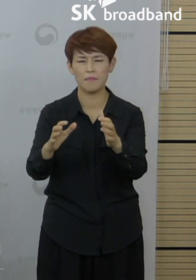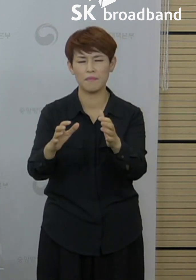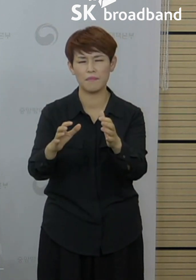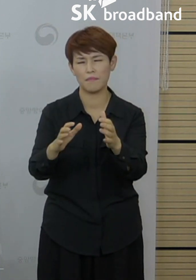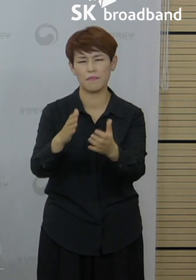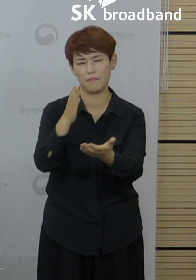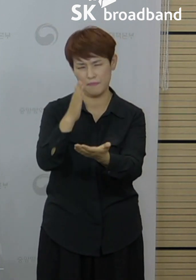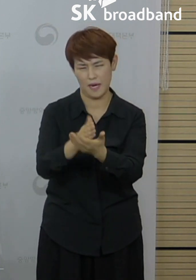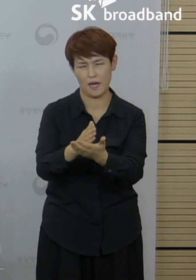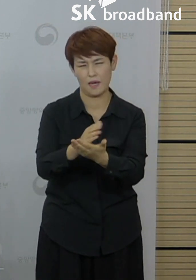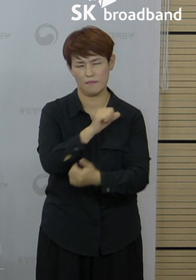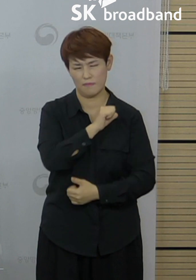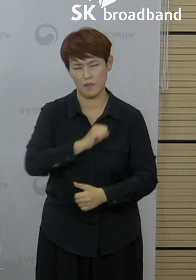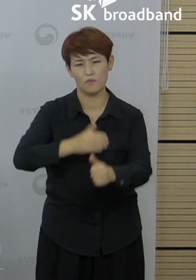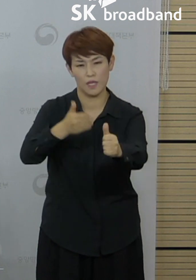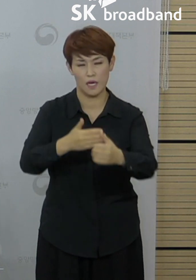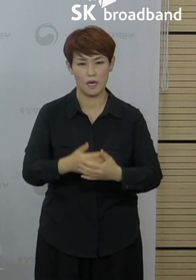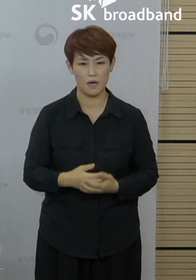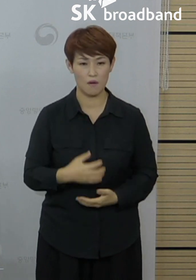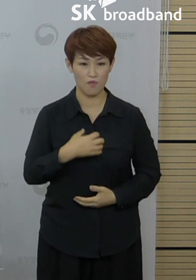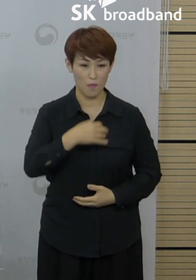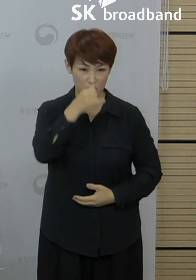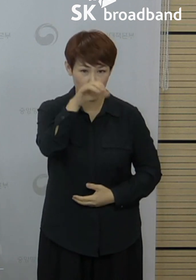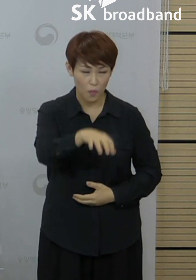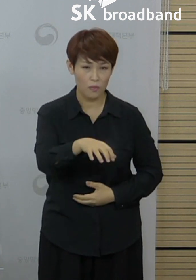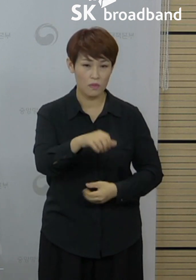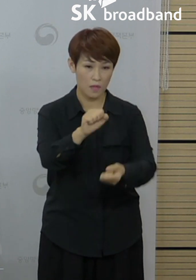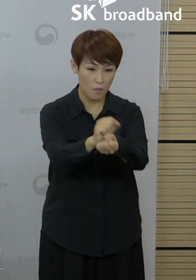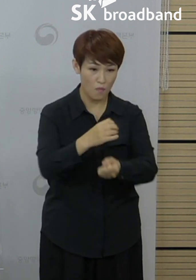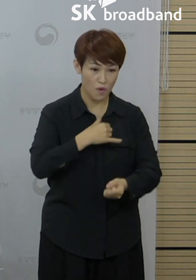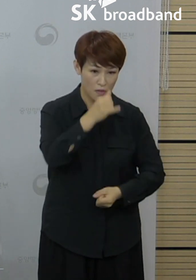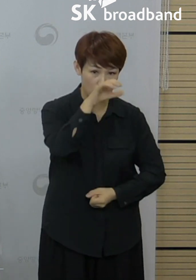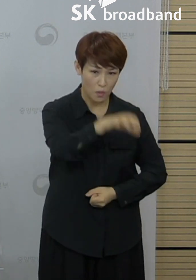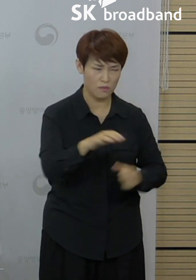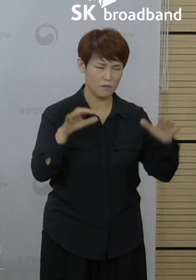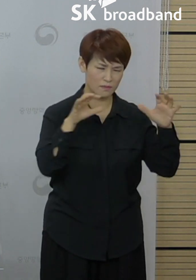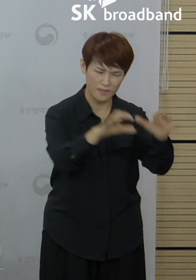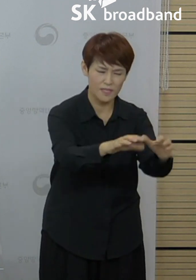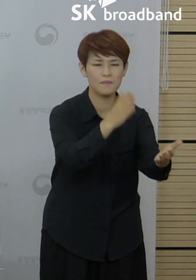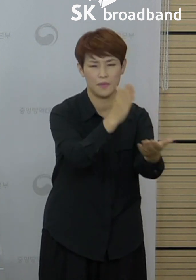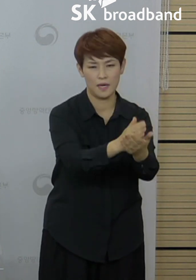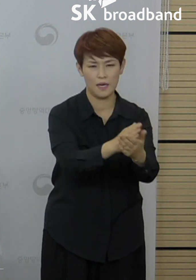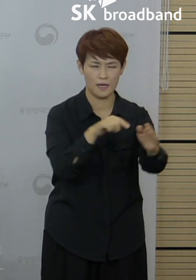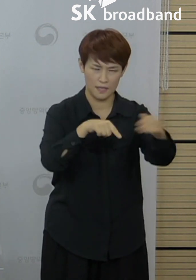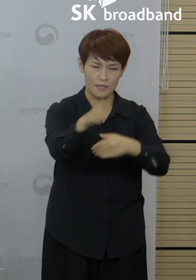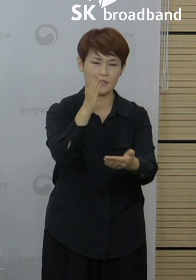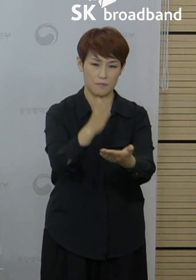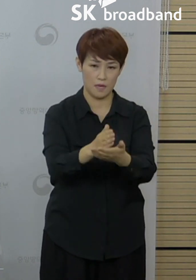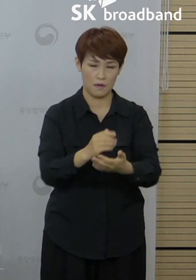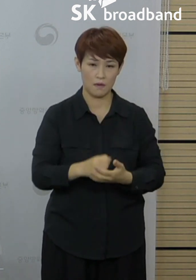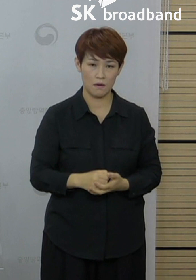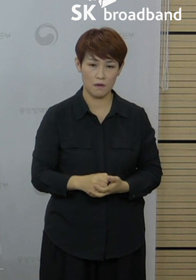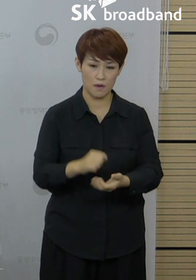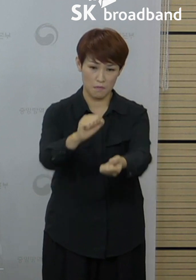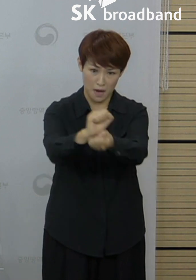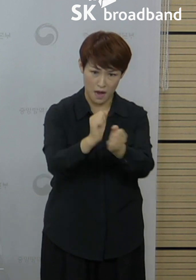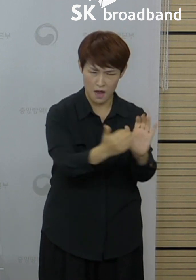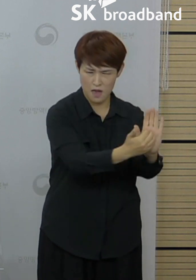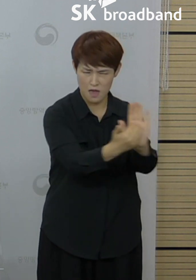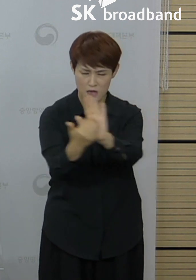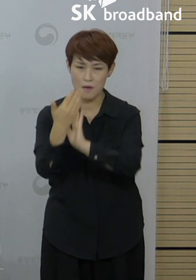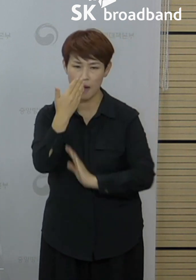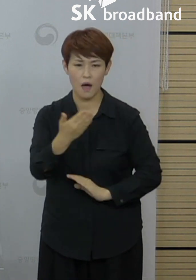자제하시고 위험도 높은 시설에 출입하지 않아야지만 감염 위험으로부터 고령자와